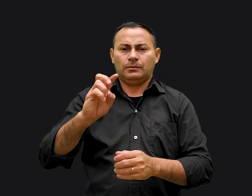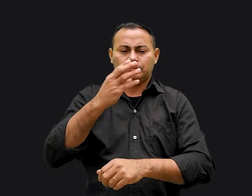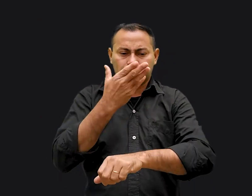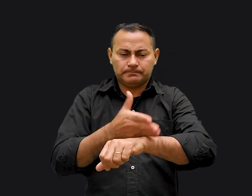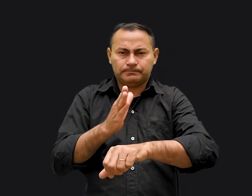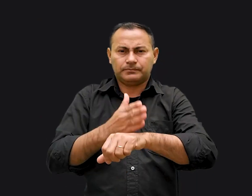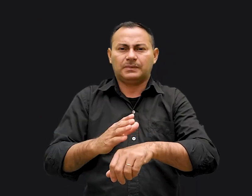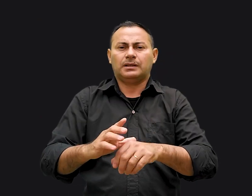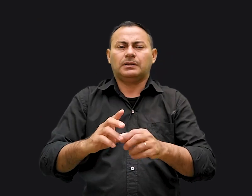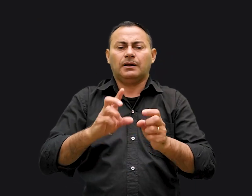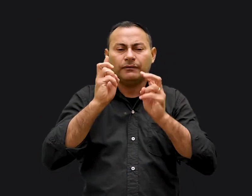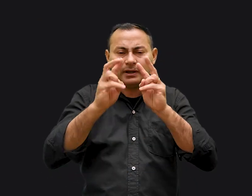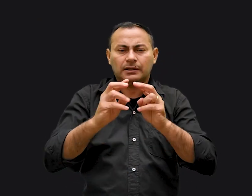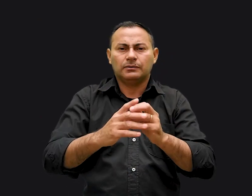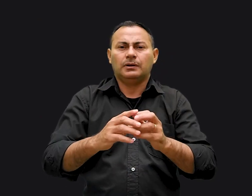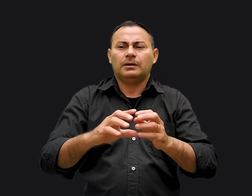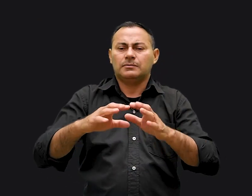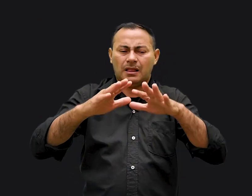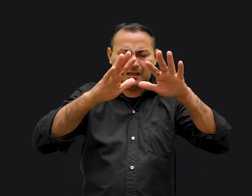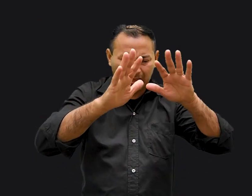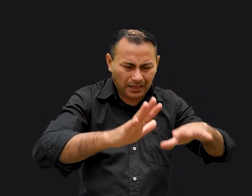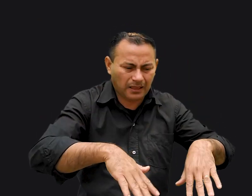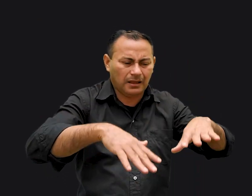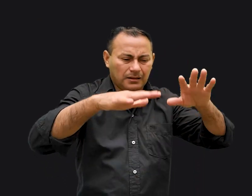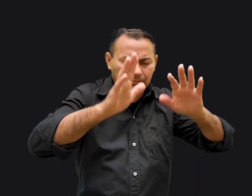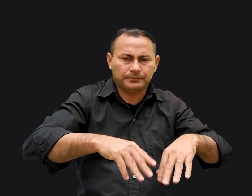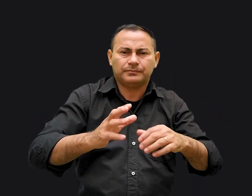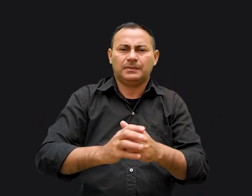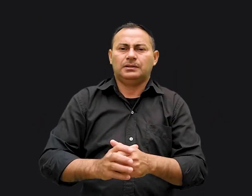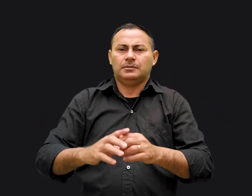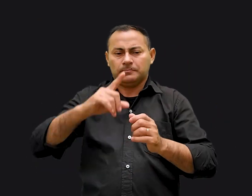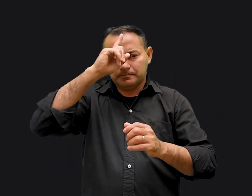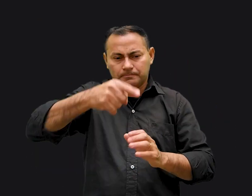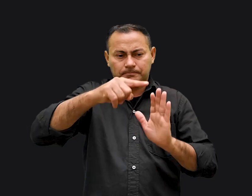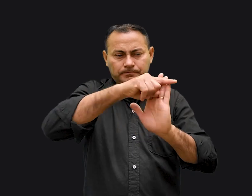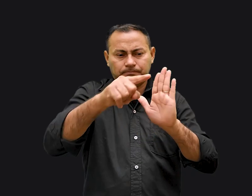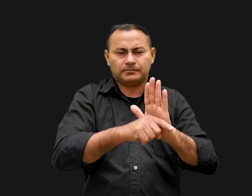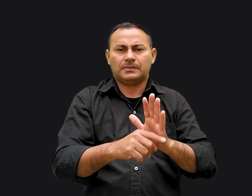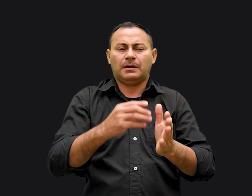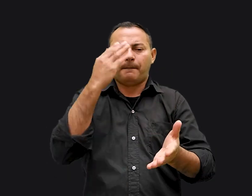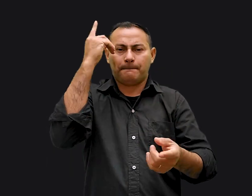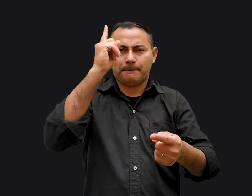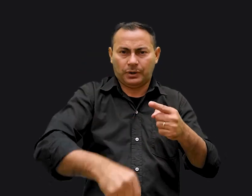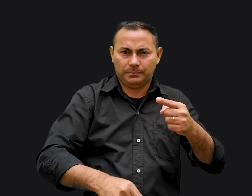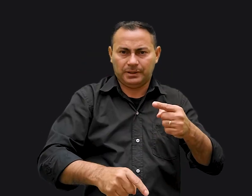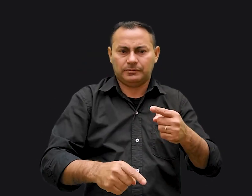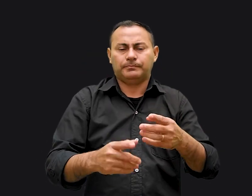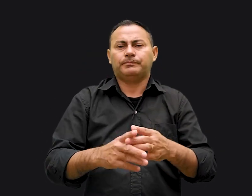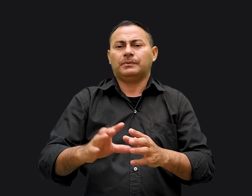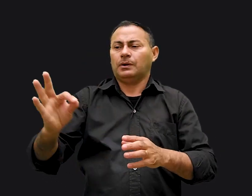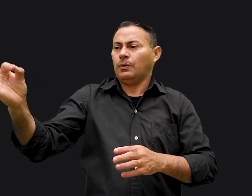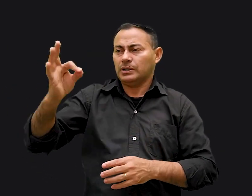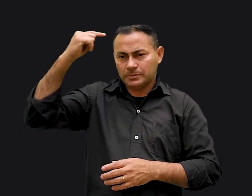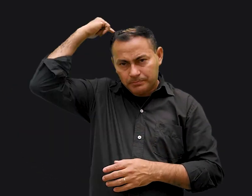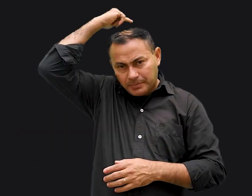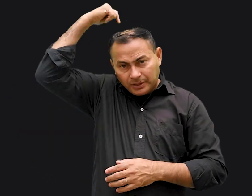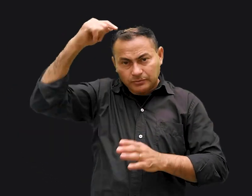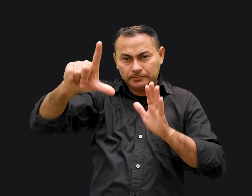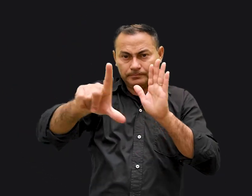literal disso é exatamente idolatria. Este mandamento está claramente proibindo a idolatria. O espírito desta lei, porém,